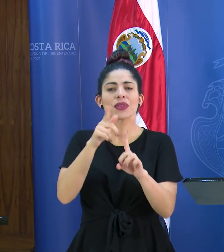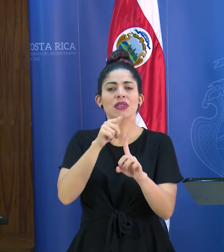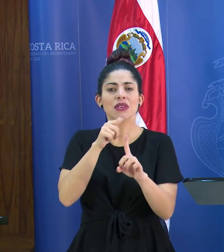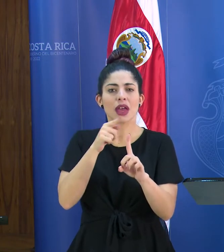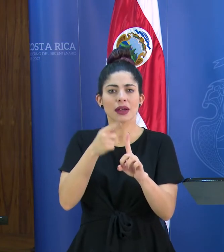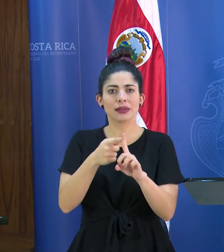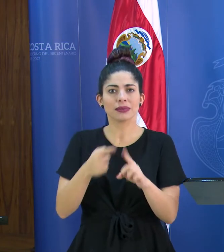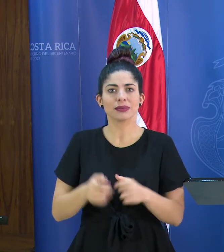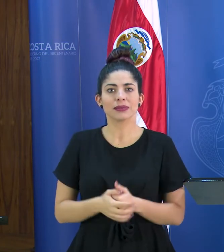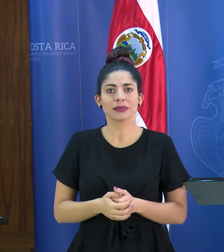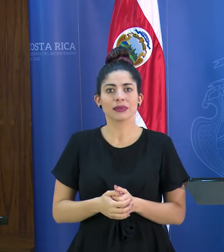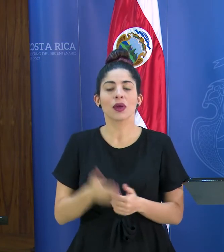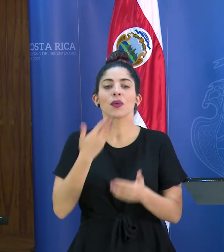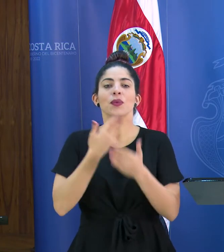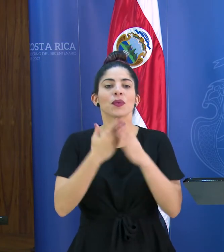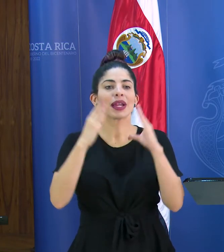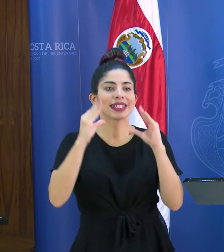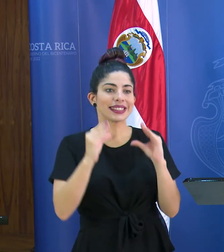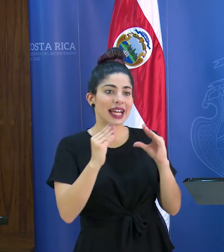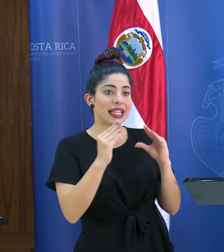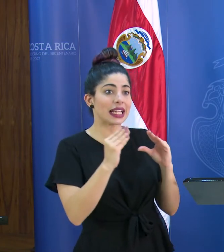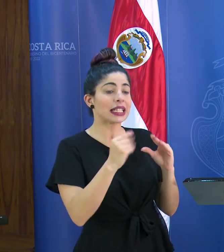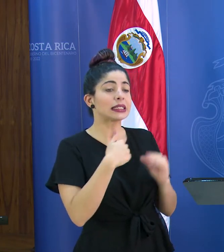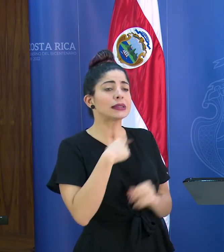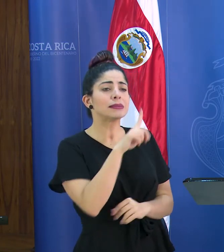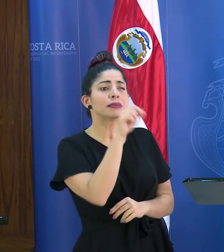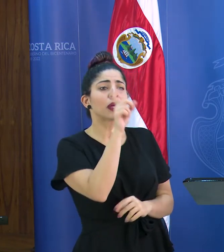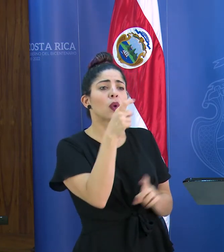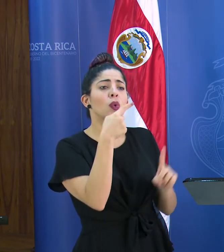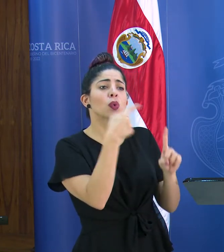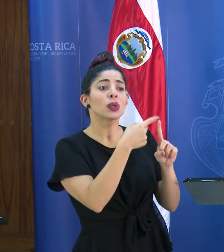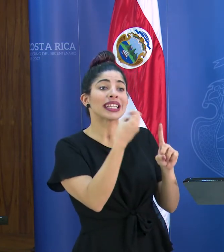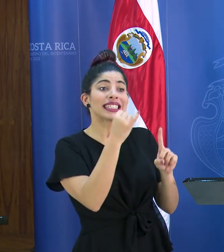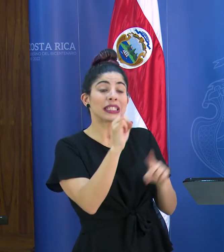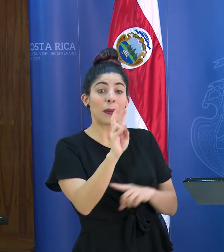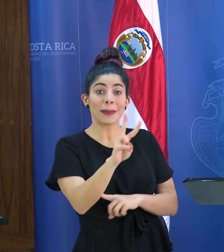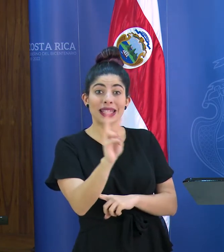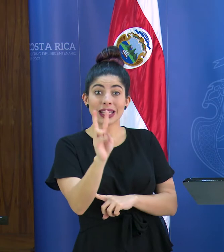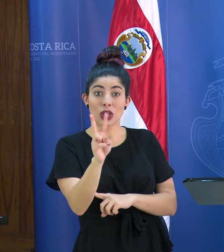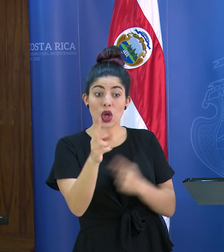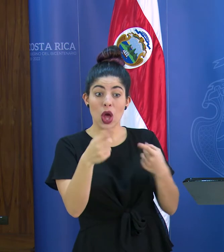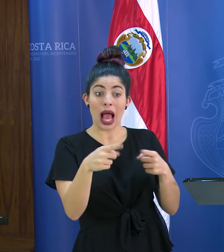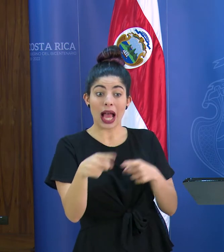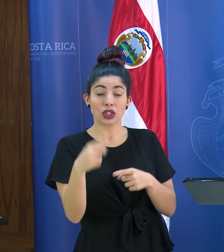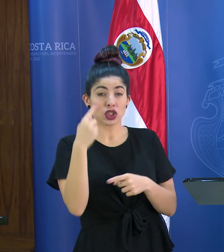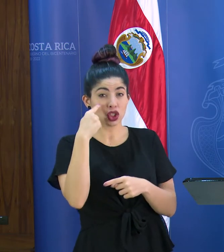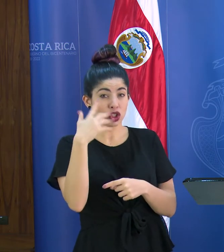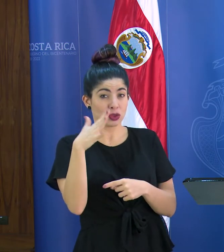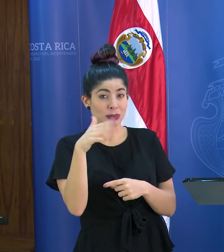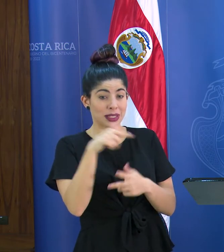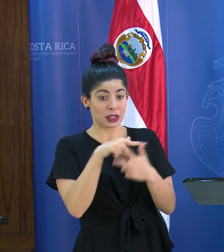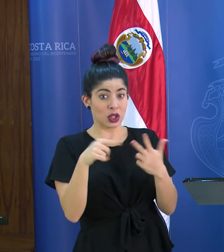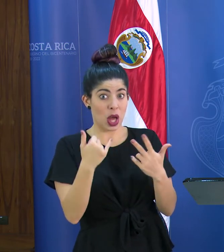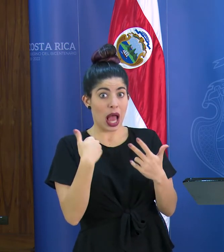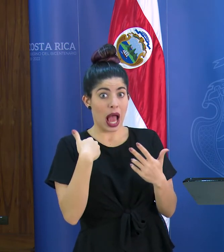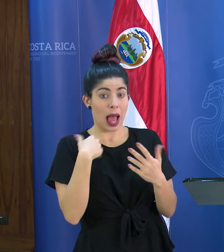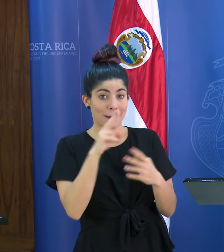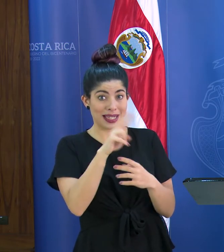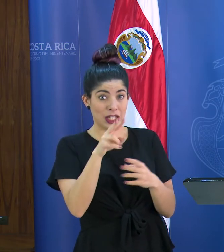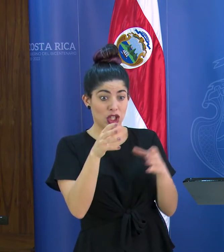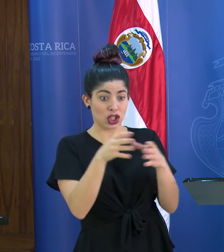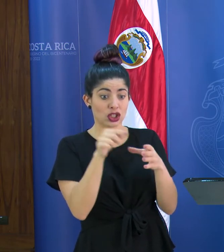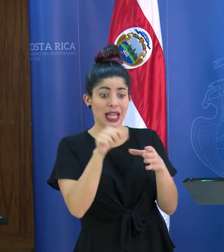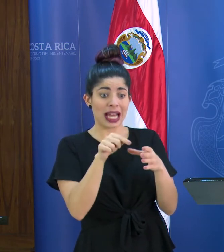no qué tal buenas tardes mi consulta es si estos 22 casos sospechosos que se mantienen en este momento tienen alguna